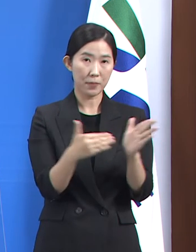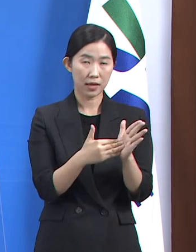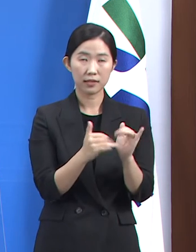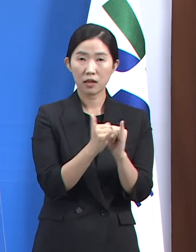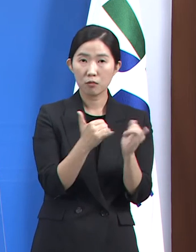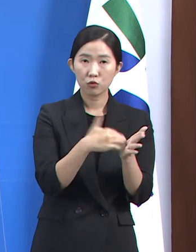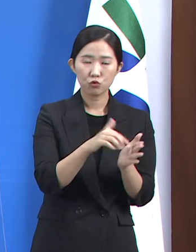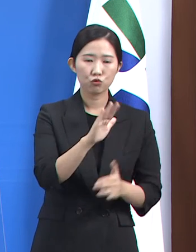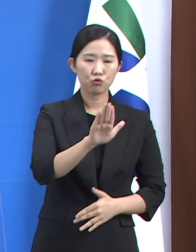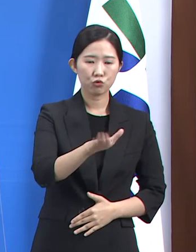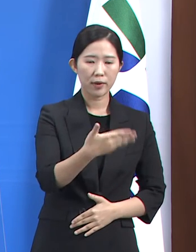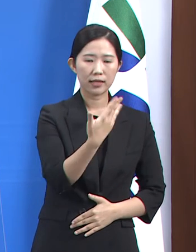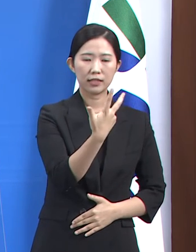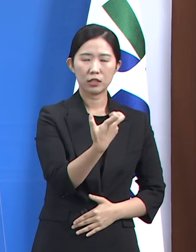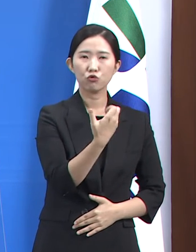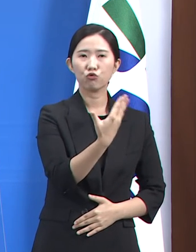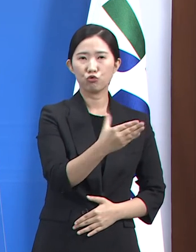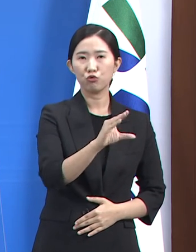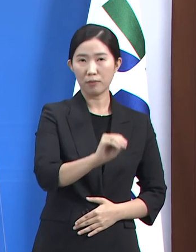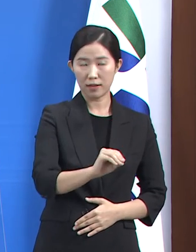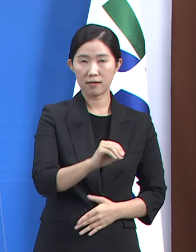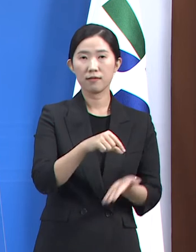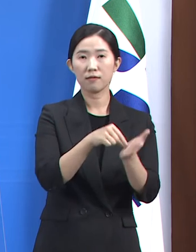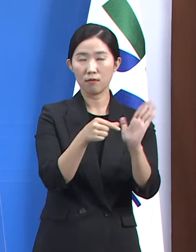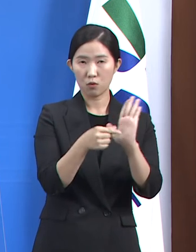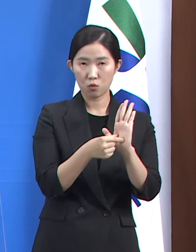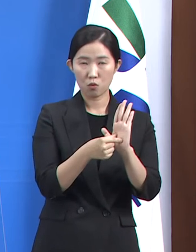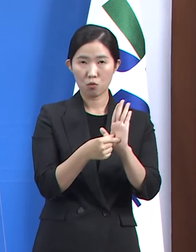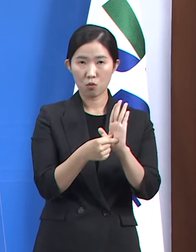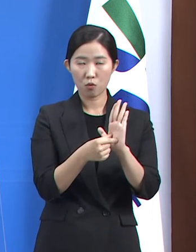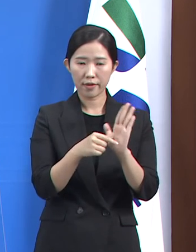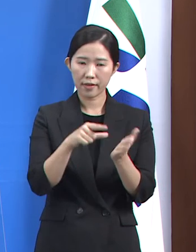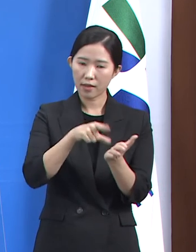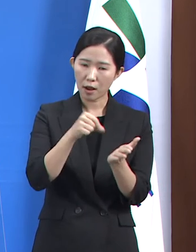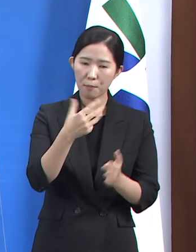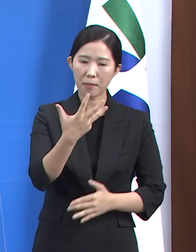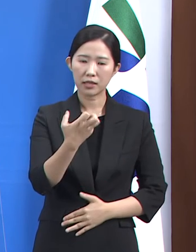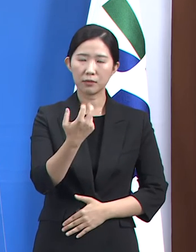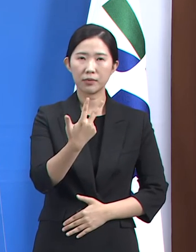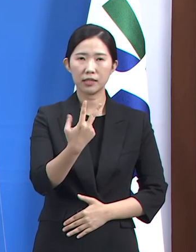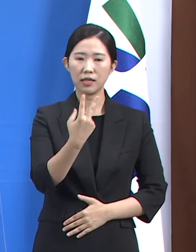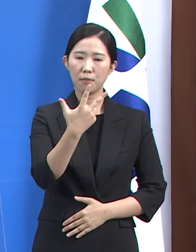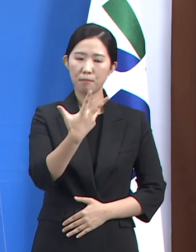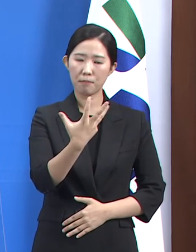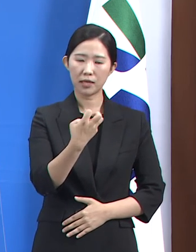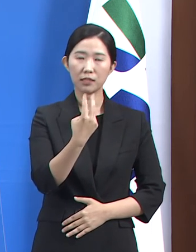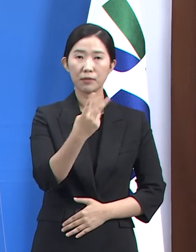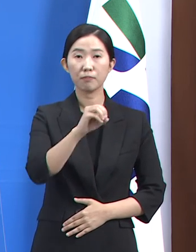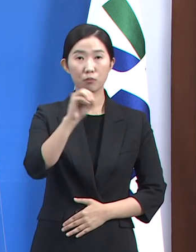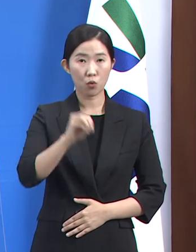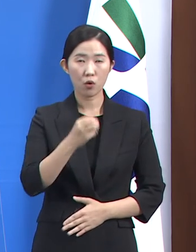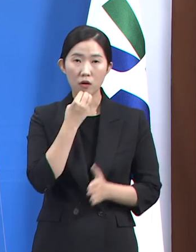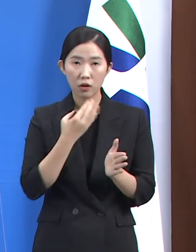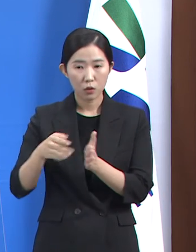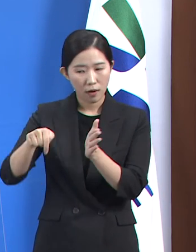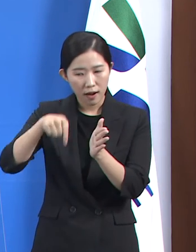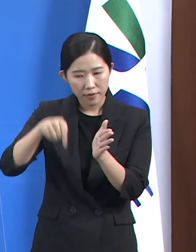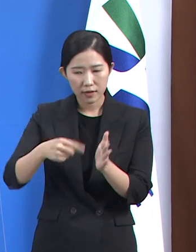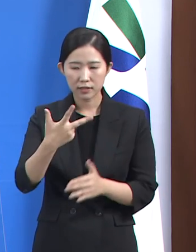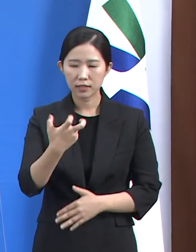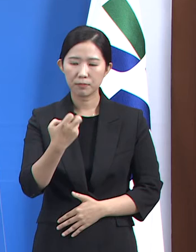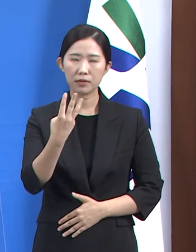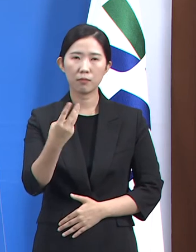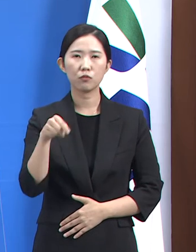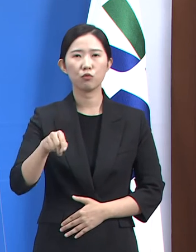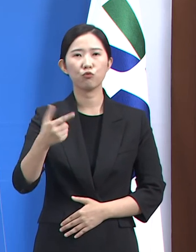총 979만 4,881명으로 접종 대상자의 82.4% 경기도 인구 대비 73.6